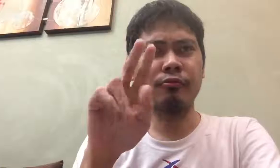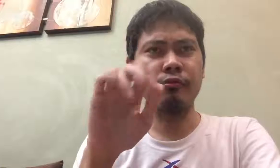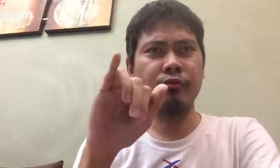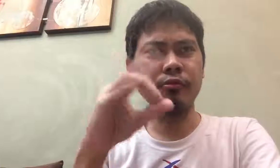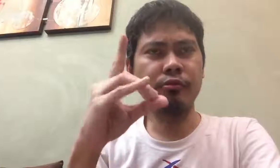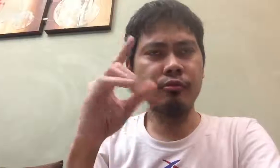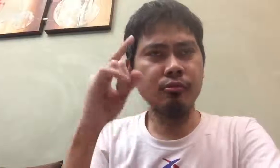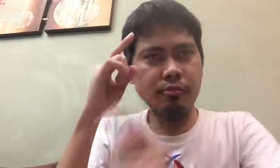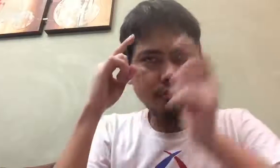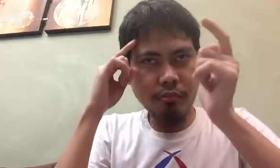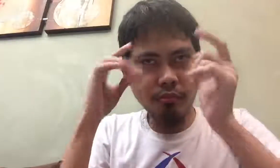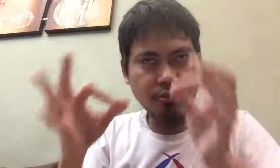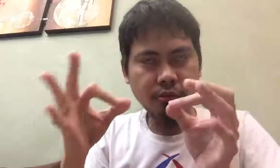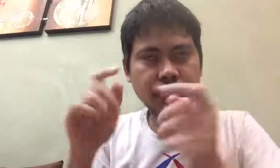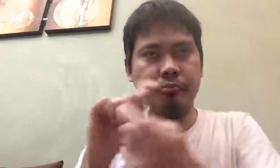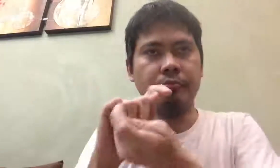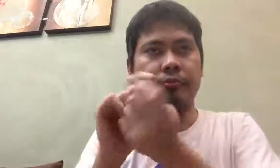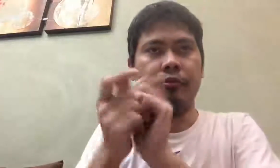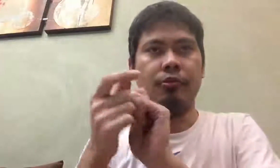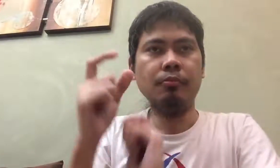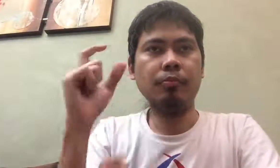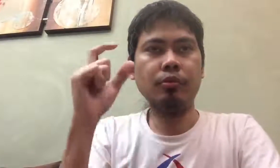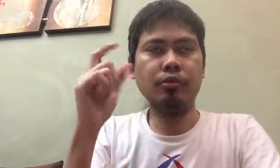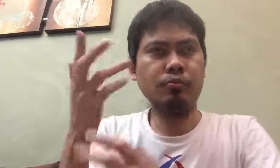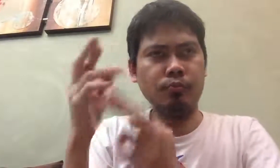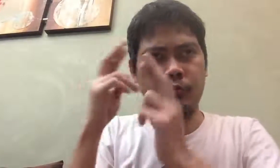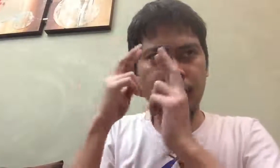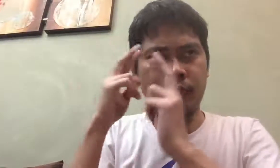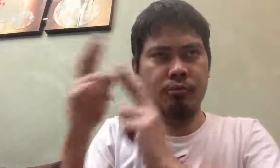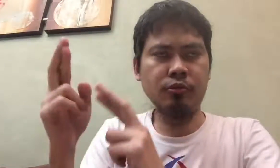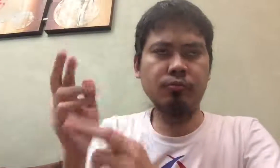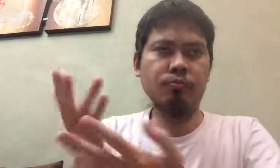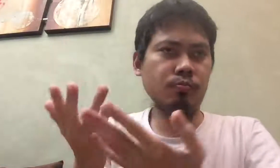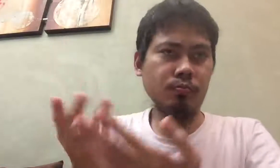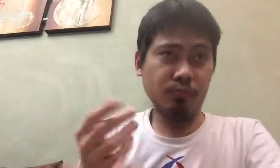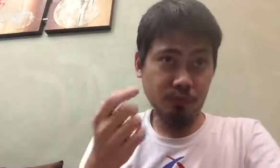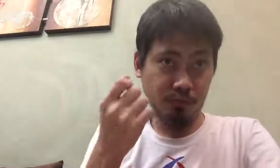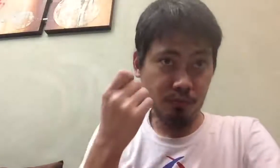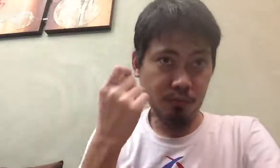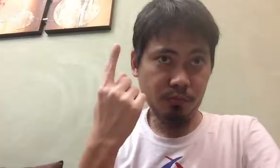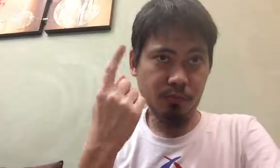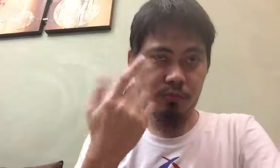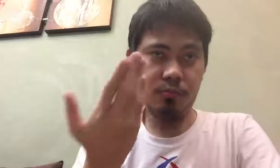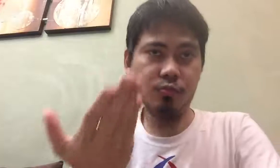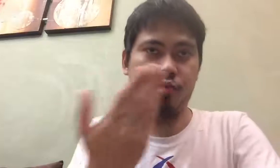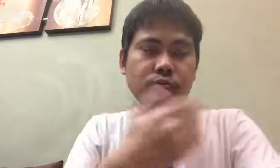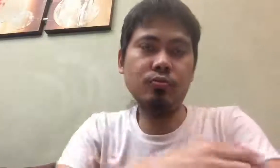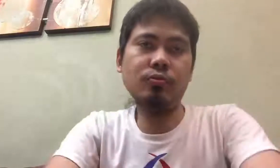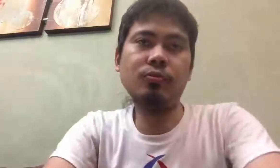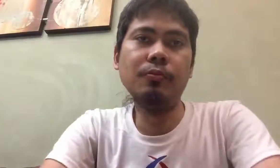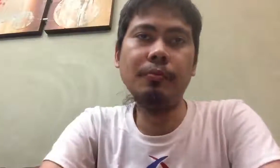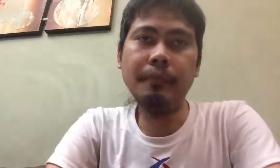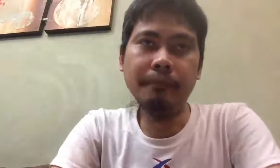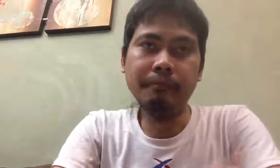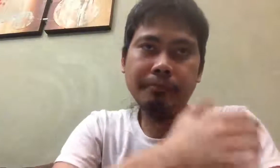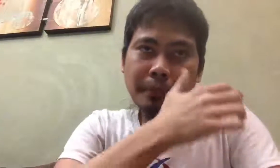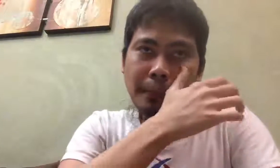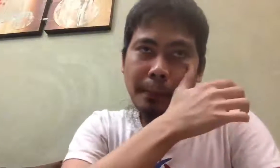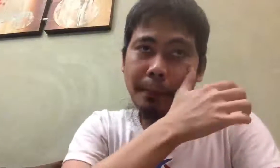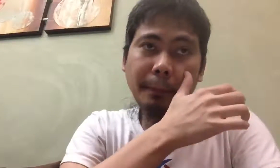kamit na mga gilalanan hinihinat at panginahin ay sisihin natin. Nakakapahala